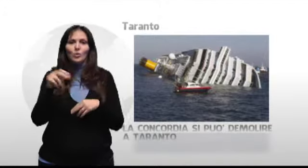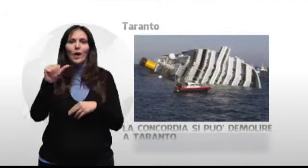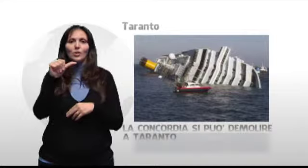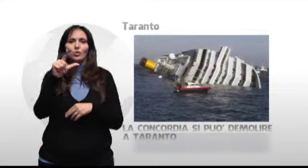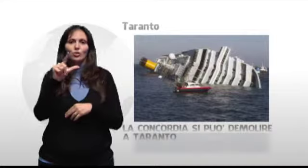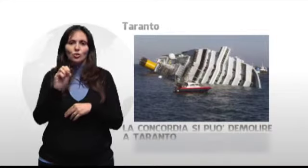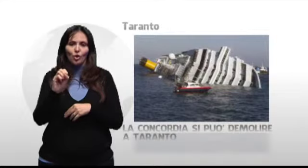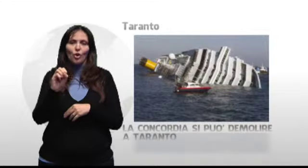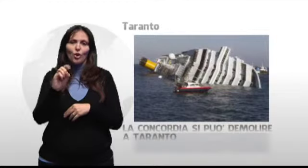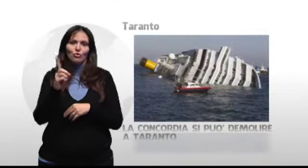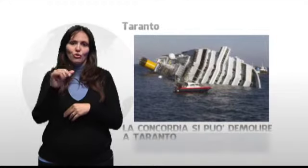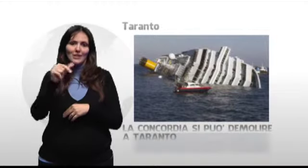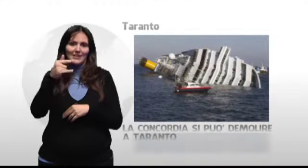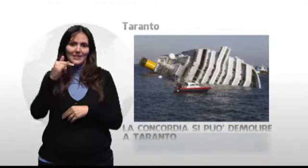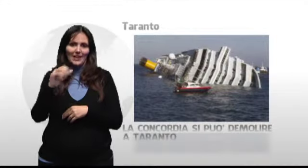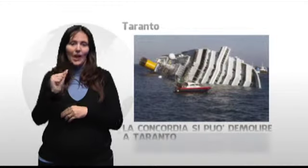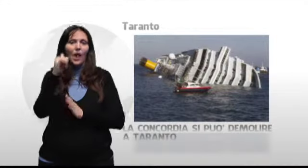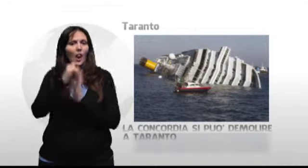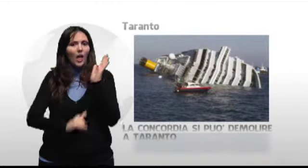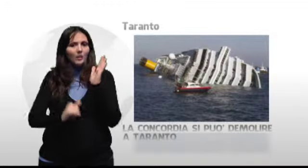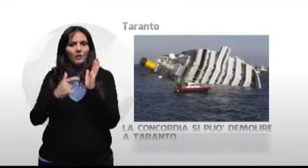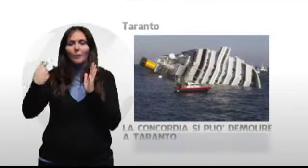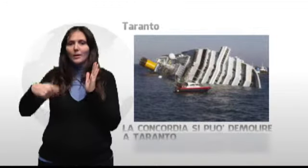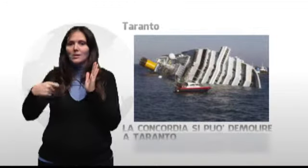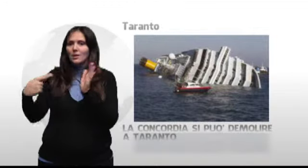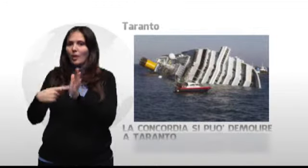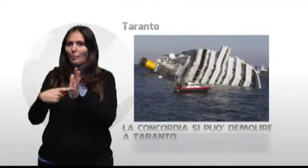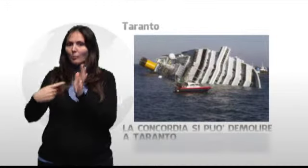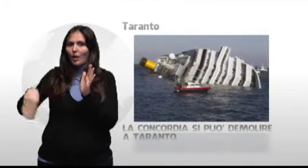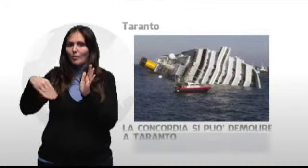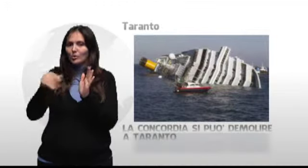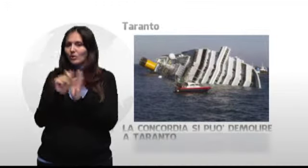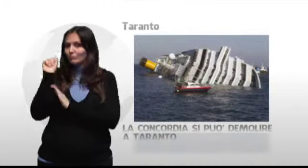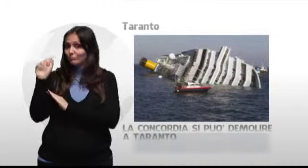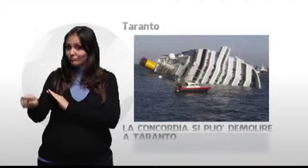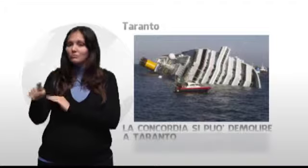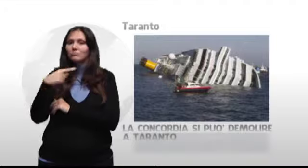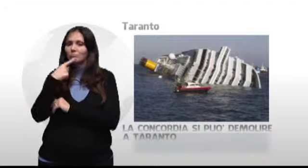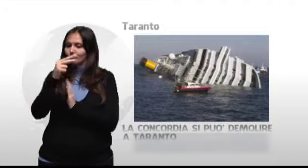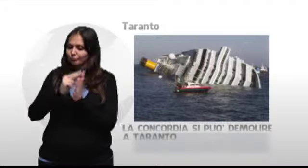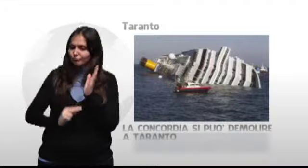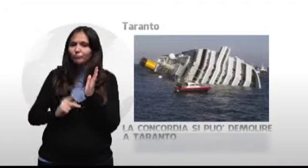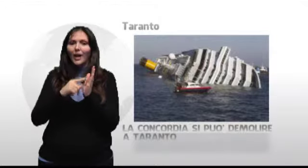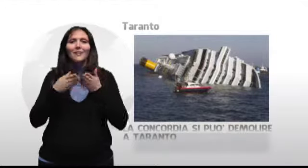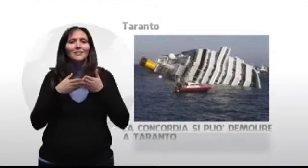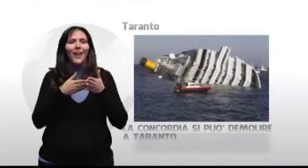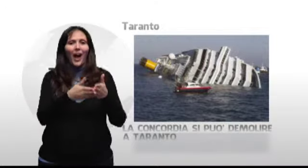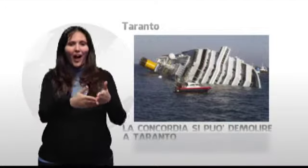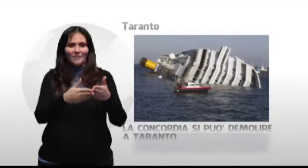Presidente della Repubblica Giorgio Napolitano, sostiene che la nave Concordia, affondata dinanzi l'Isola del Giglio, può